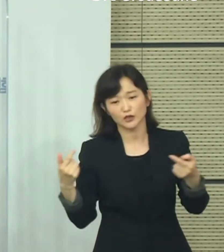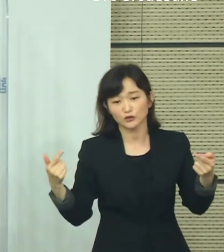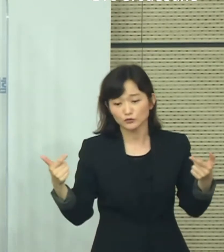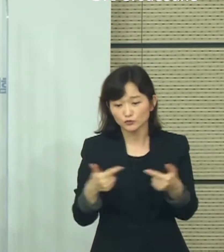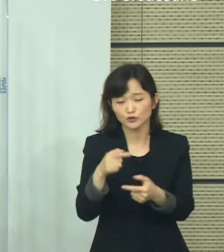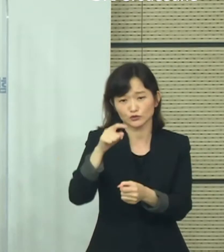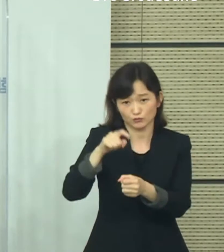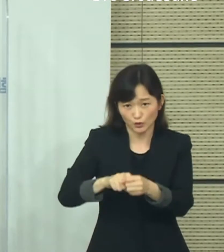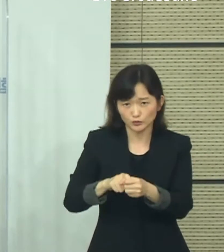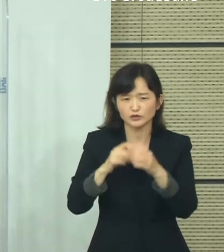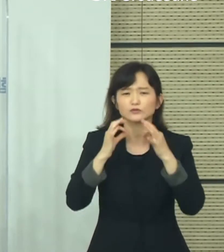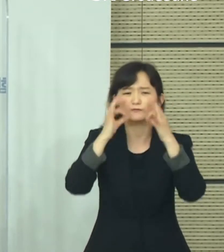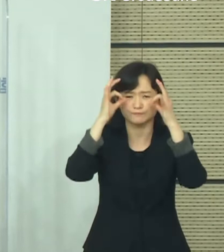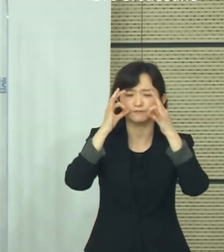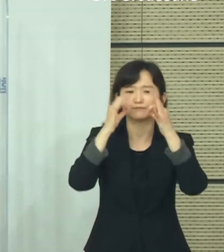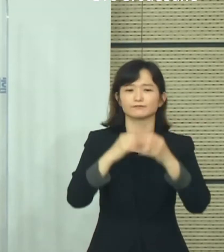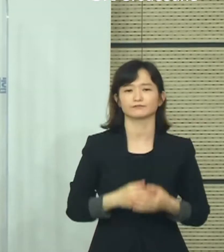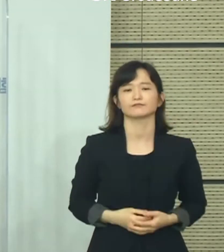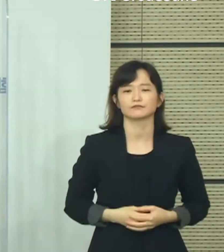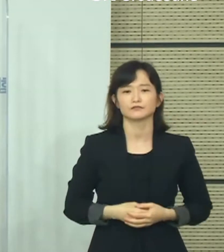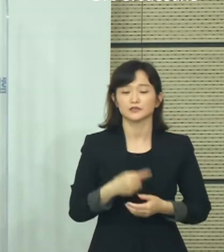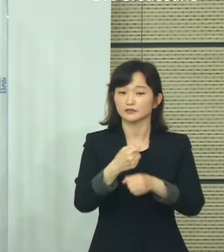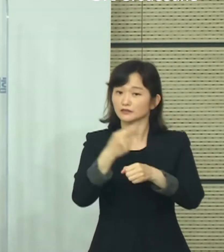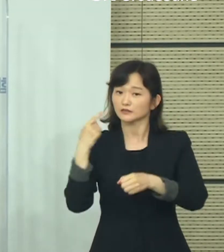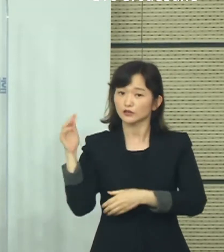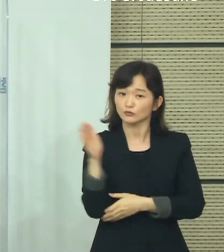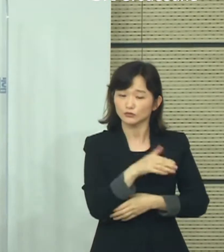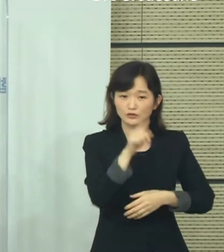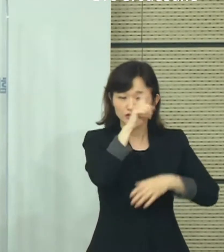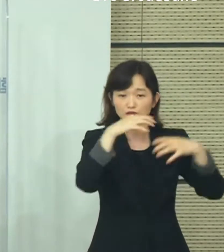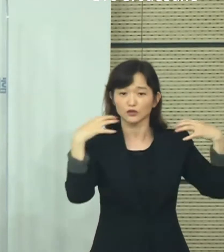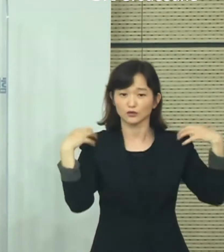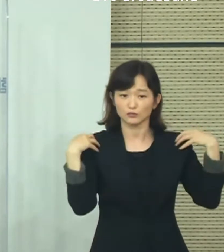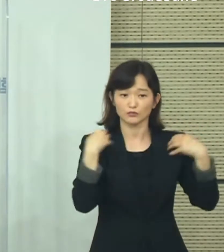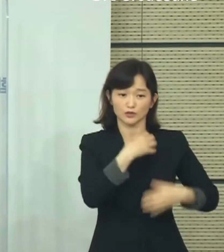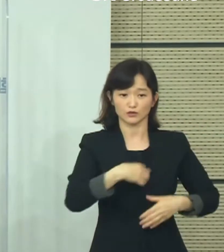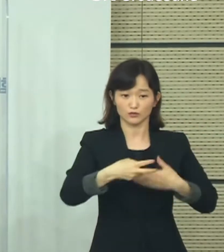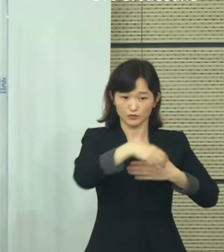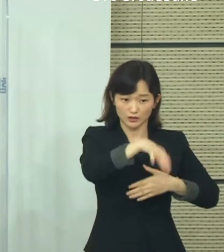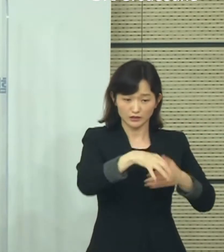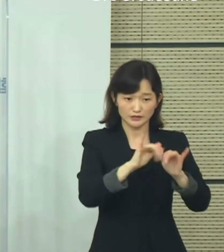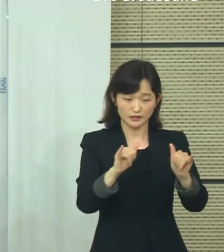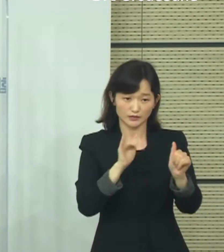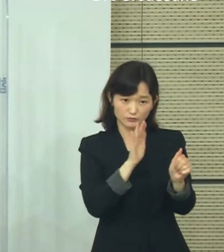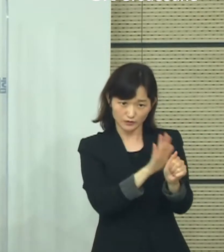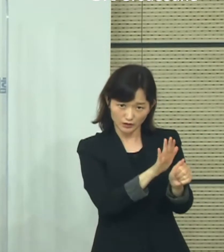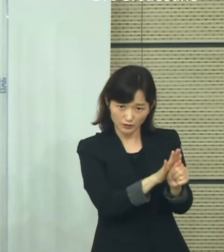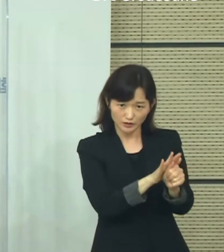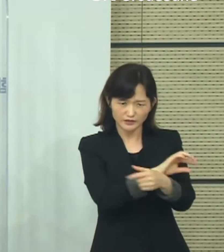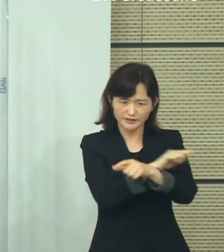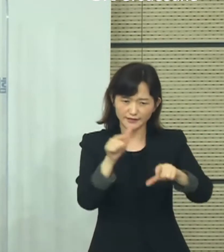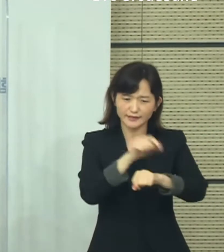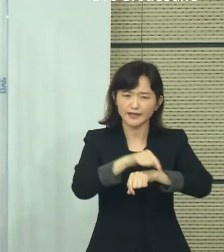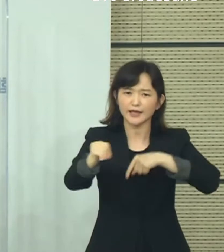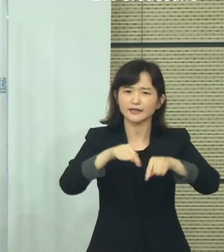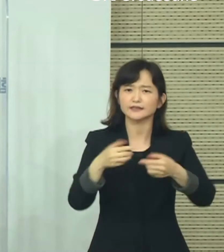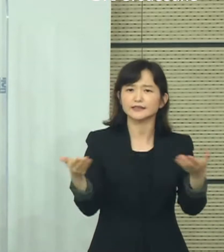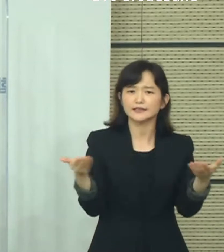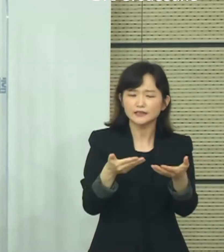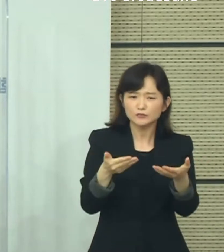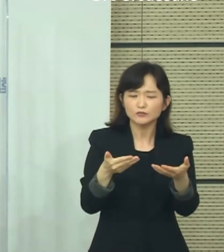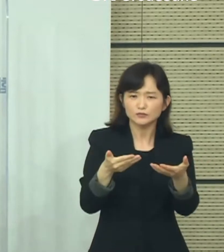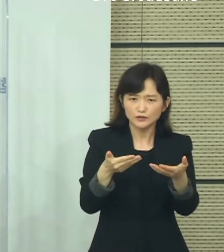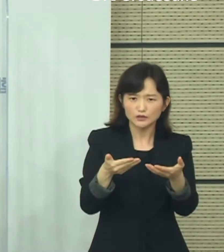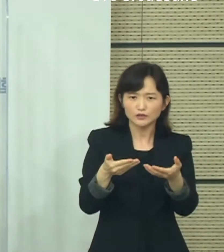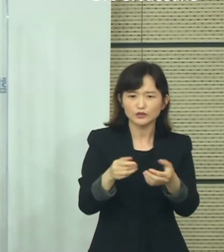최선을 다하고 있습니다. 지난해부터 정부는 보건소의 인력 지원, 각종 행정 업무 유예 등의 조치를